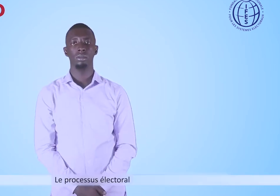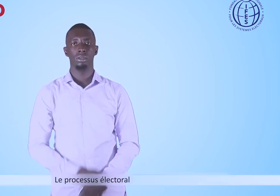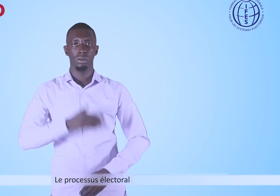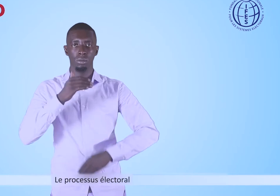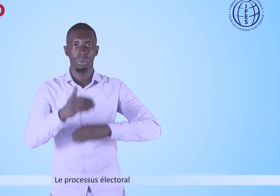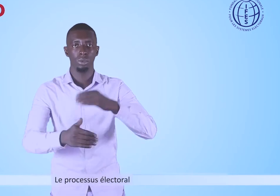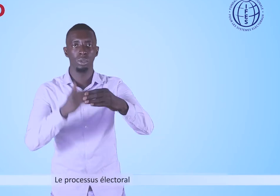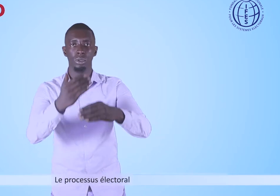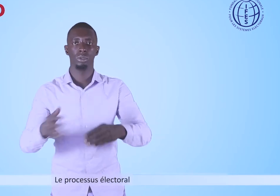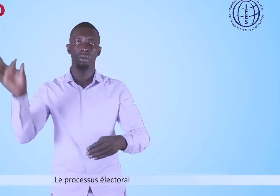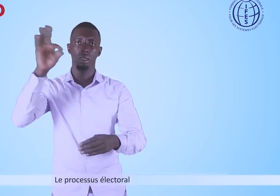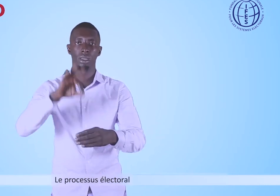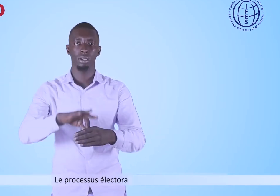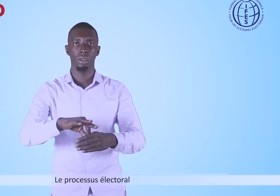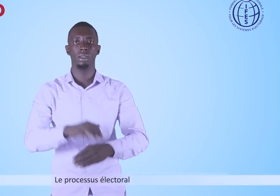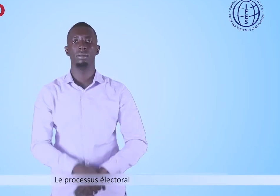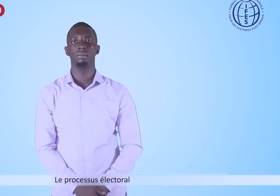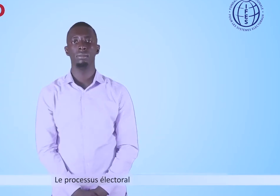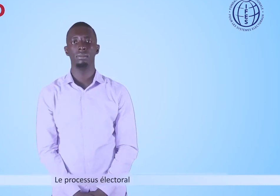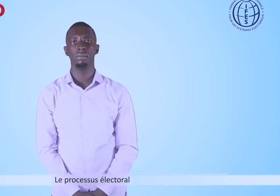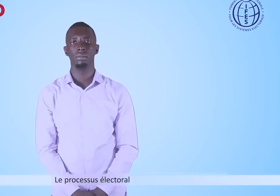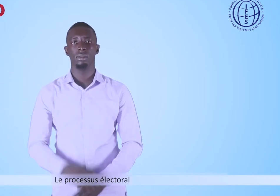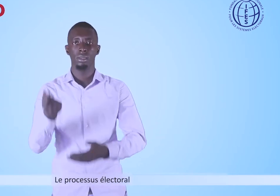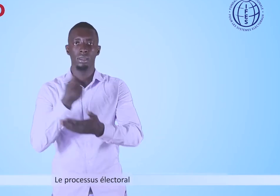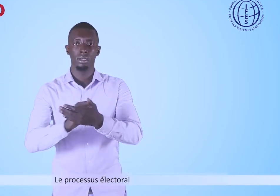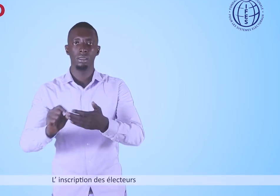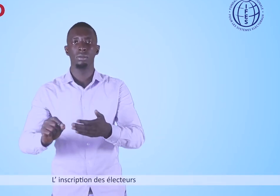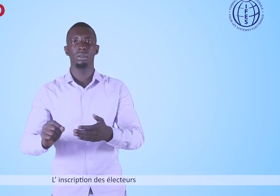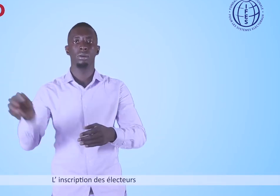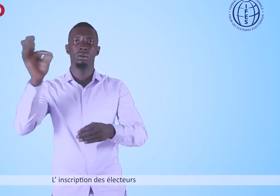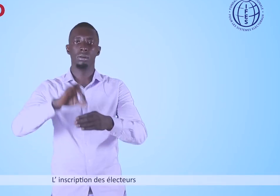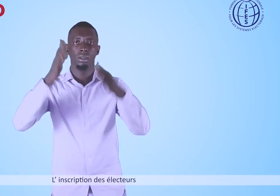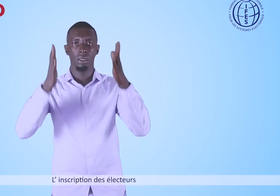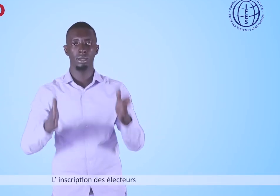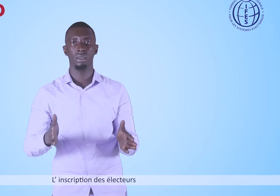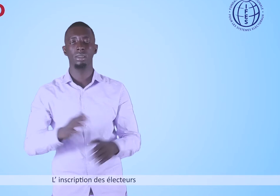Le processus électoral L'inscription des électeurs